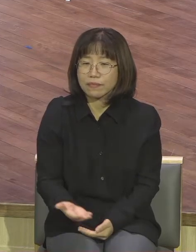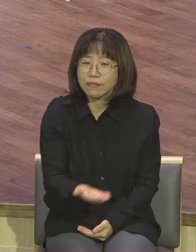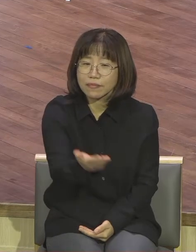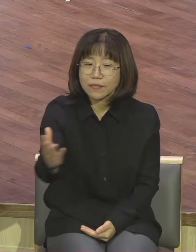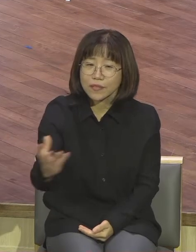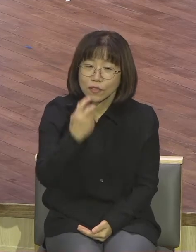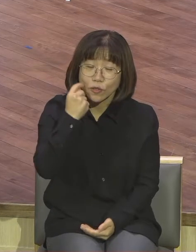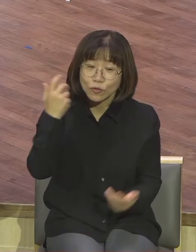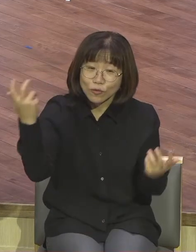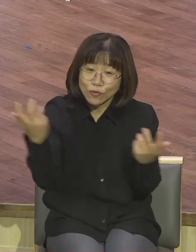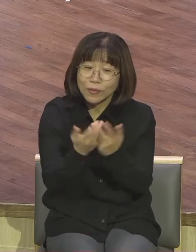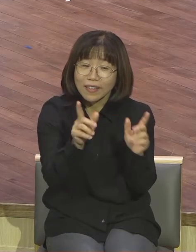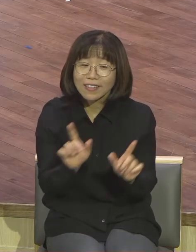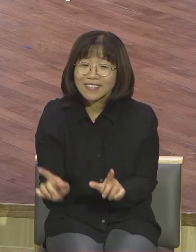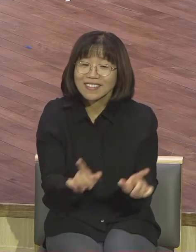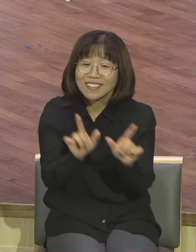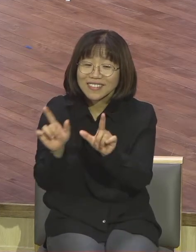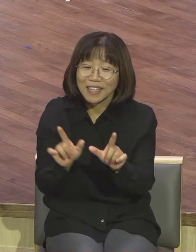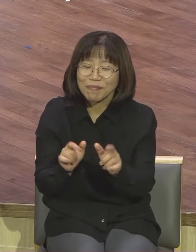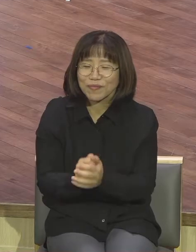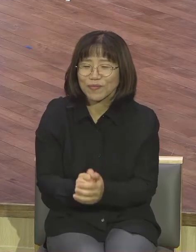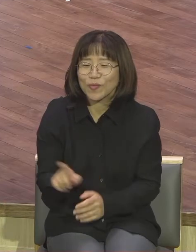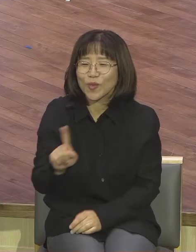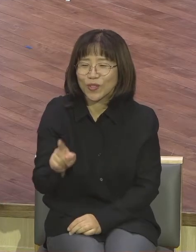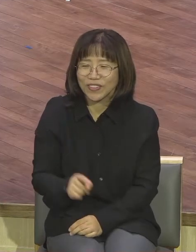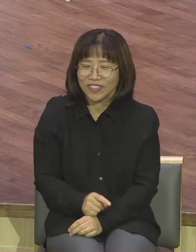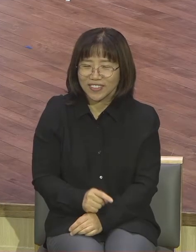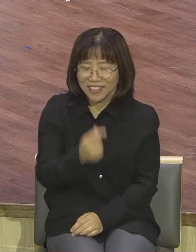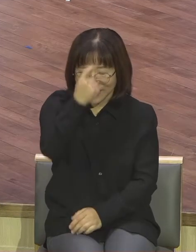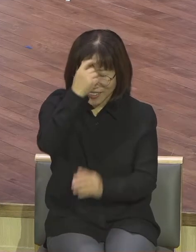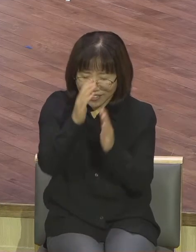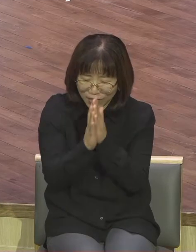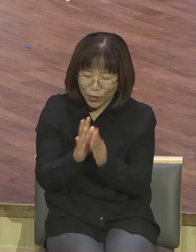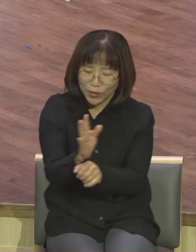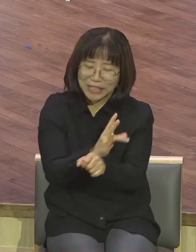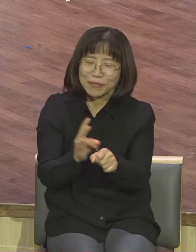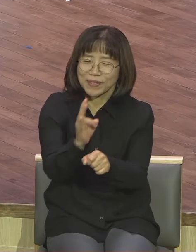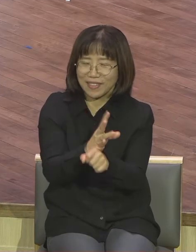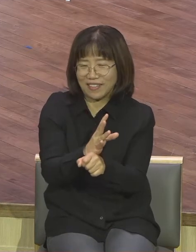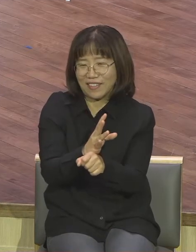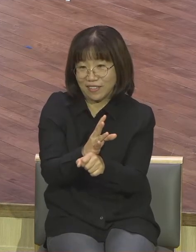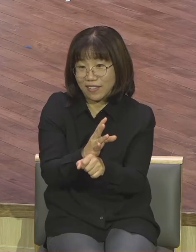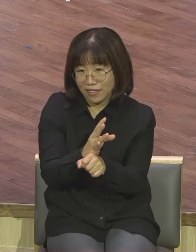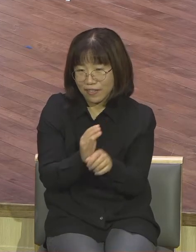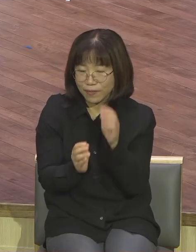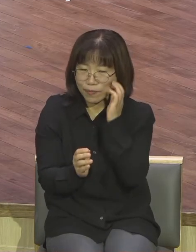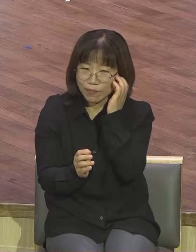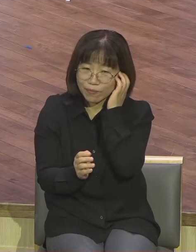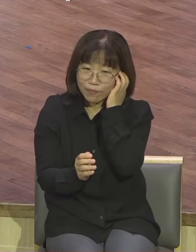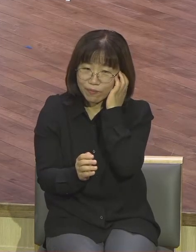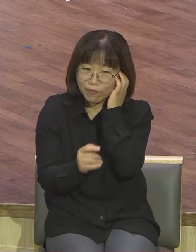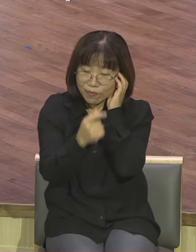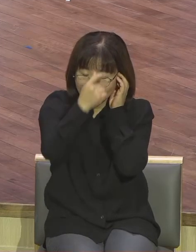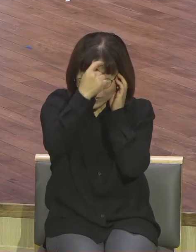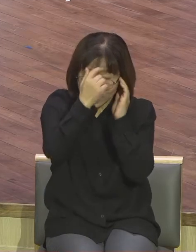바로 24기도 속으로 이런 말이 있습니다 기도는 근본에 있어서